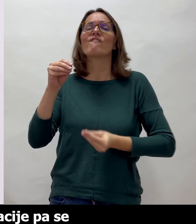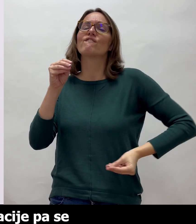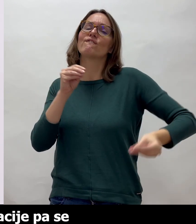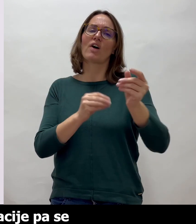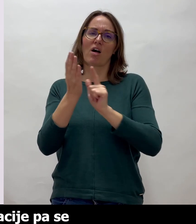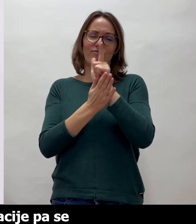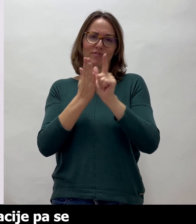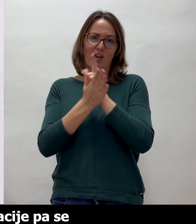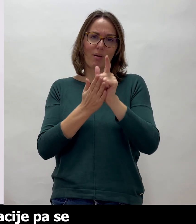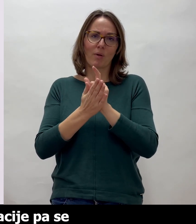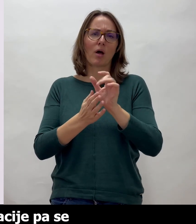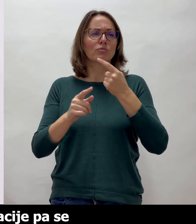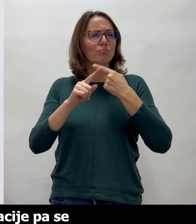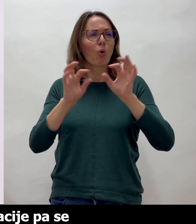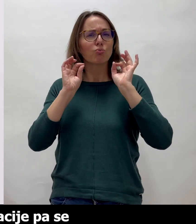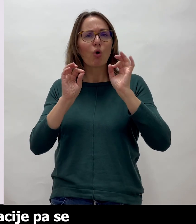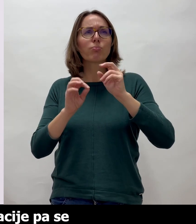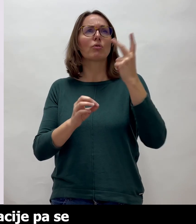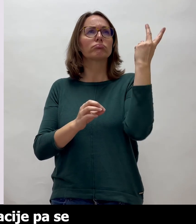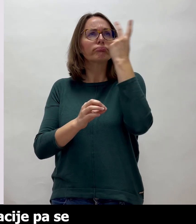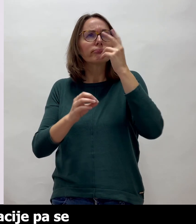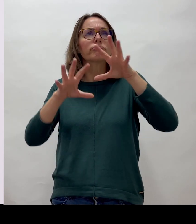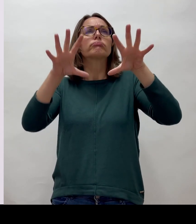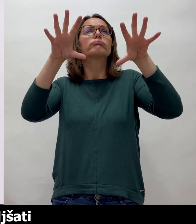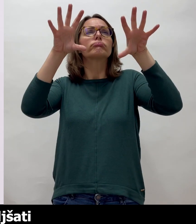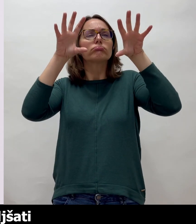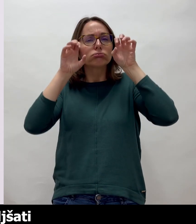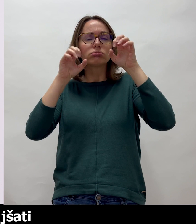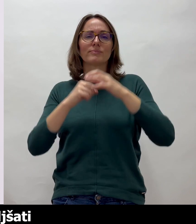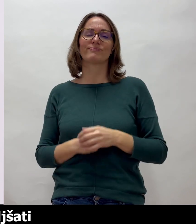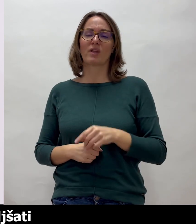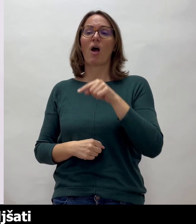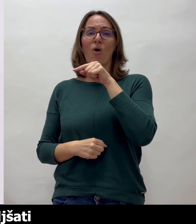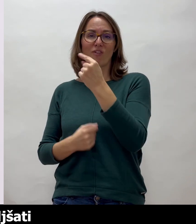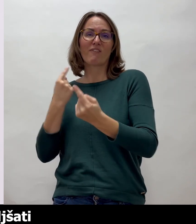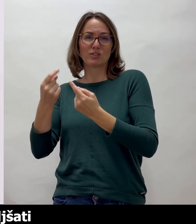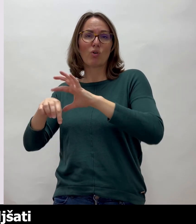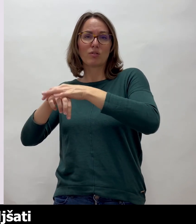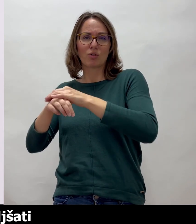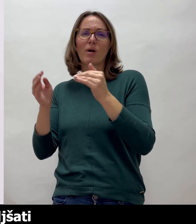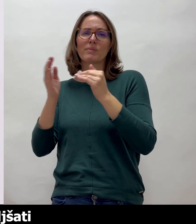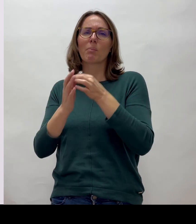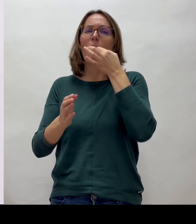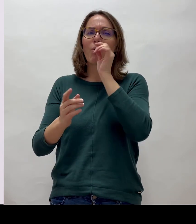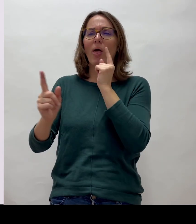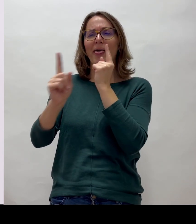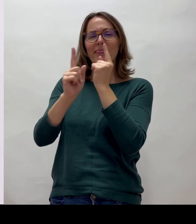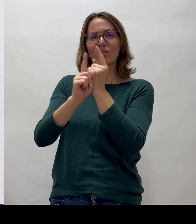usvoji informacije, pa se komunikacija u ovakvim situacijama može poboljšati individualnim pristupom.